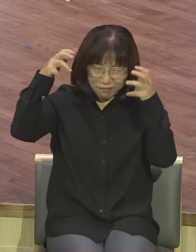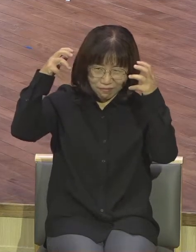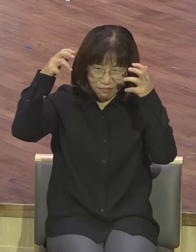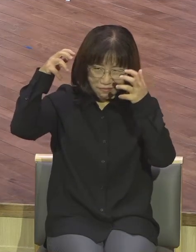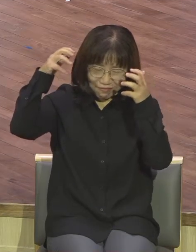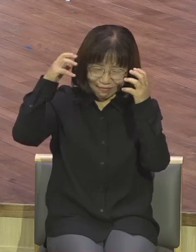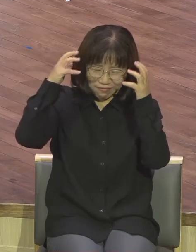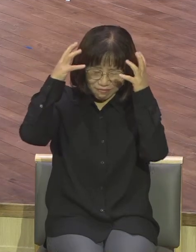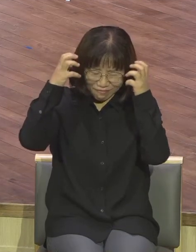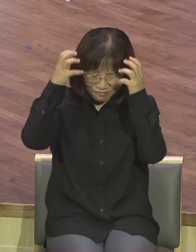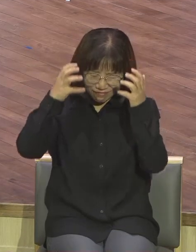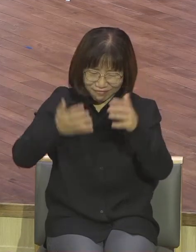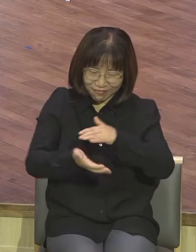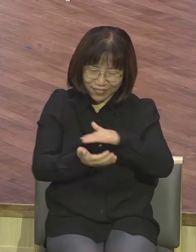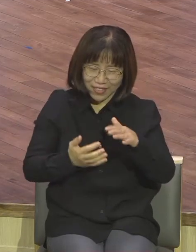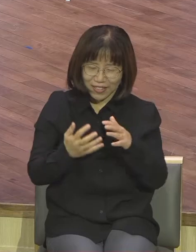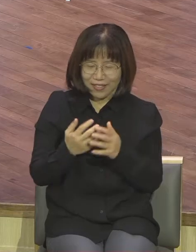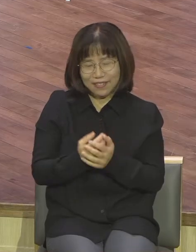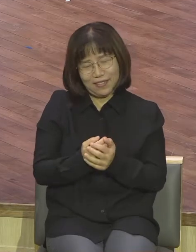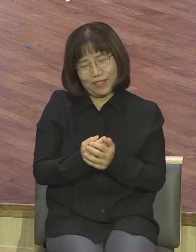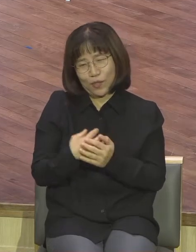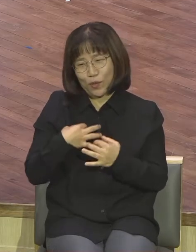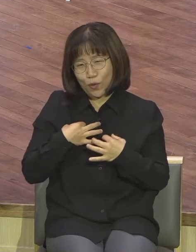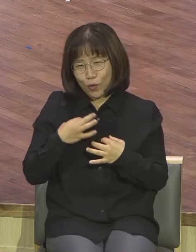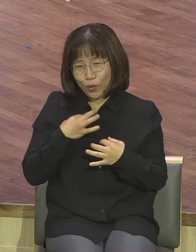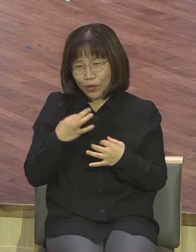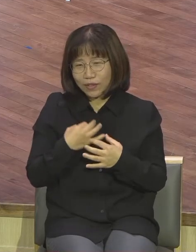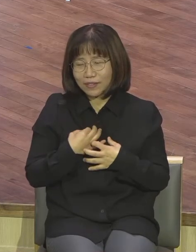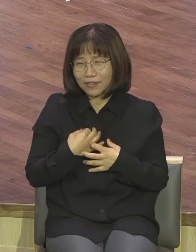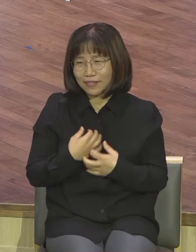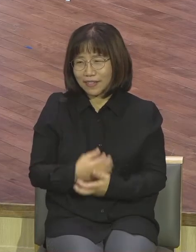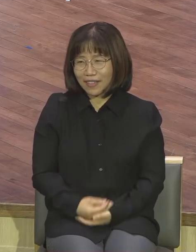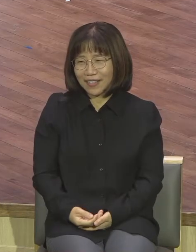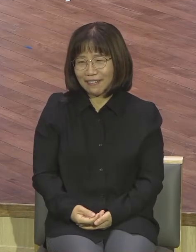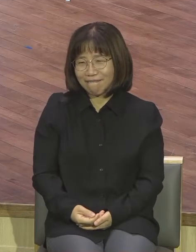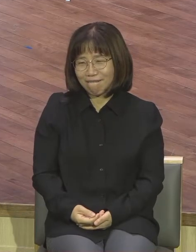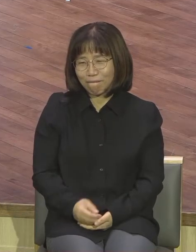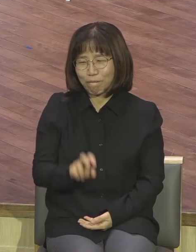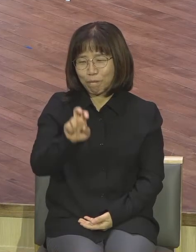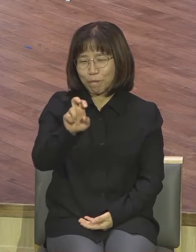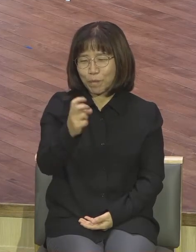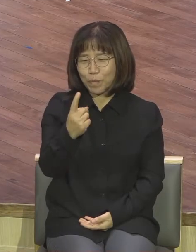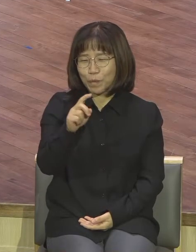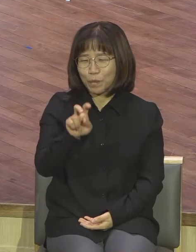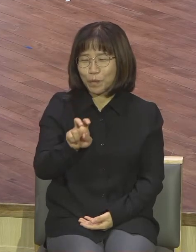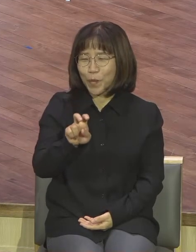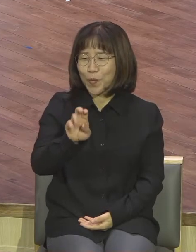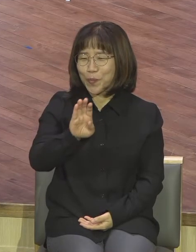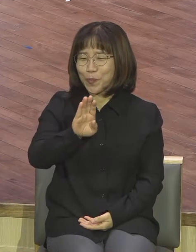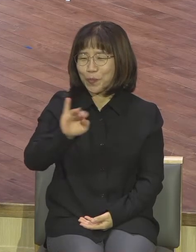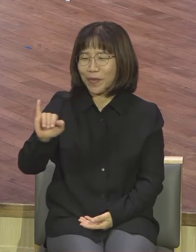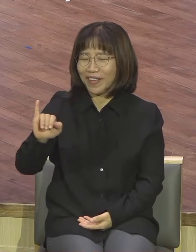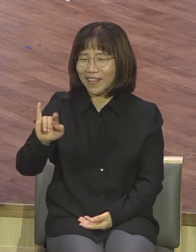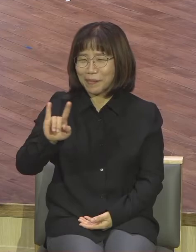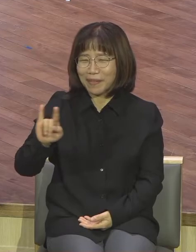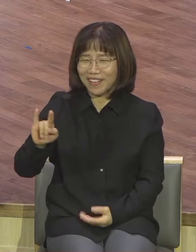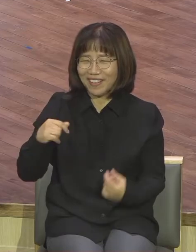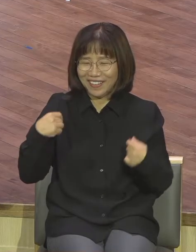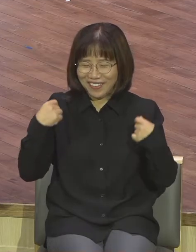해 해가지고 옷도 완전히 몸빼 입고 그냥 시장 가듯이 그렇게 신방을 가면